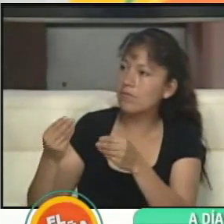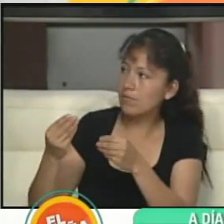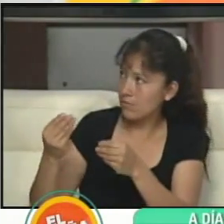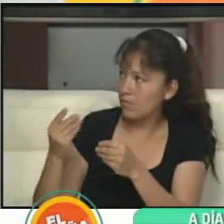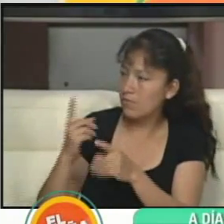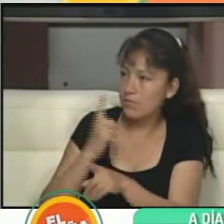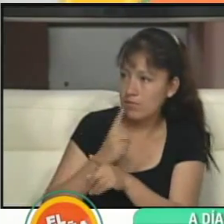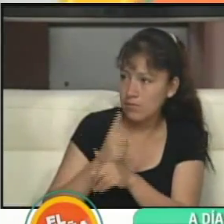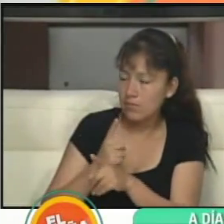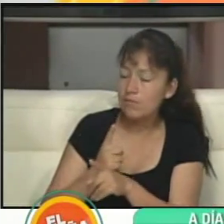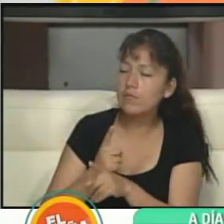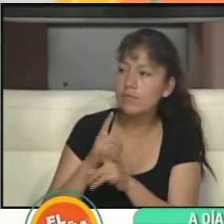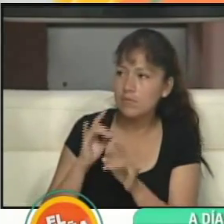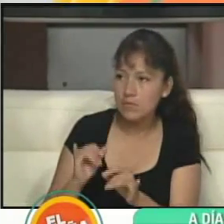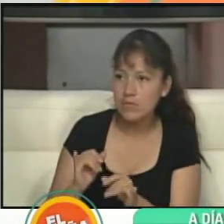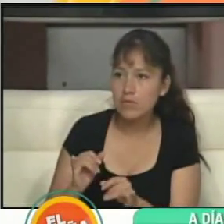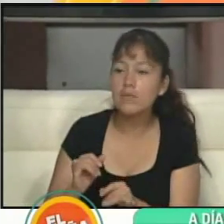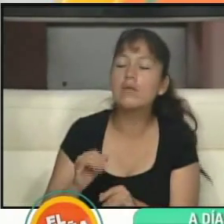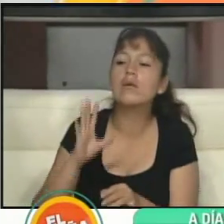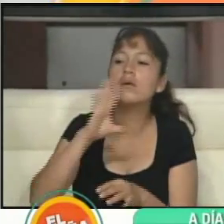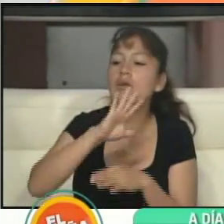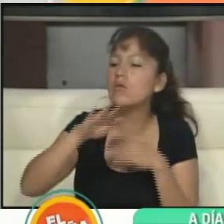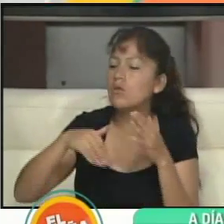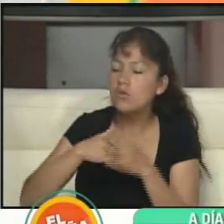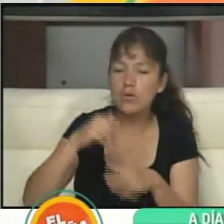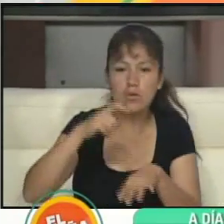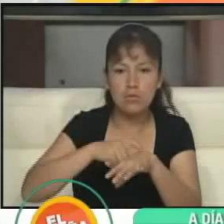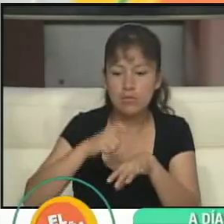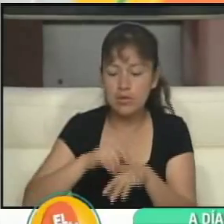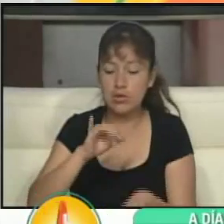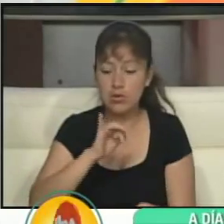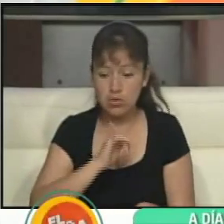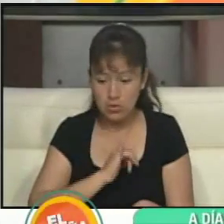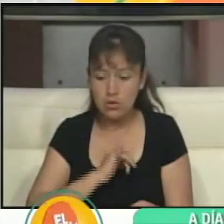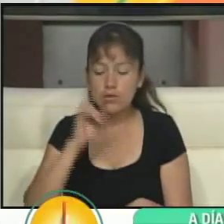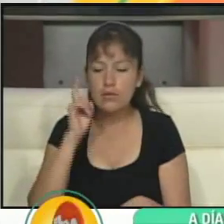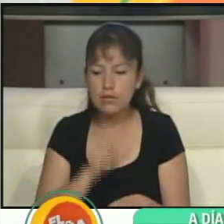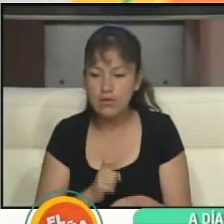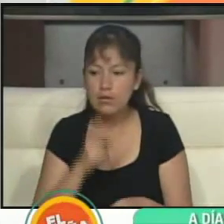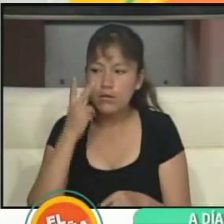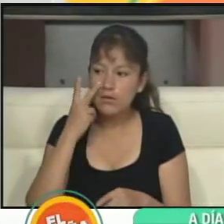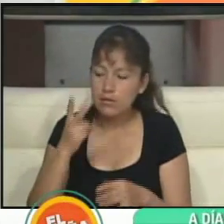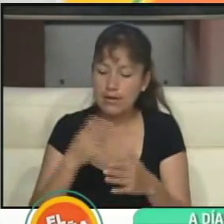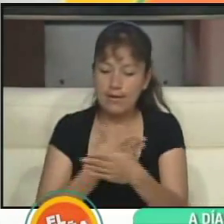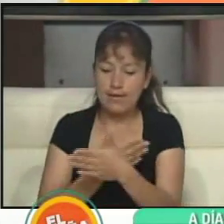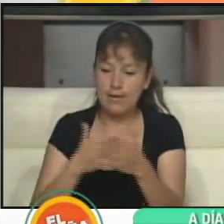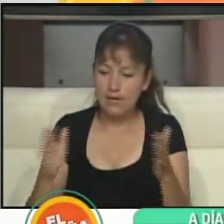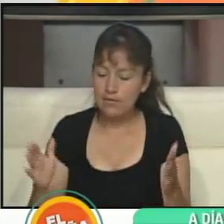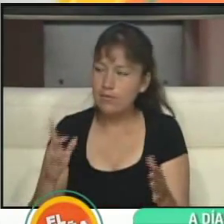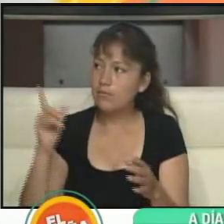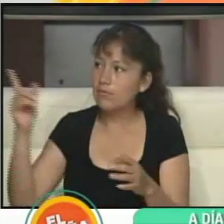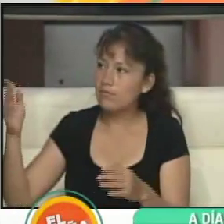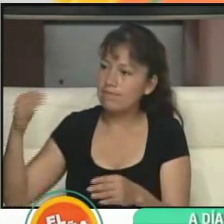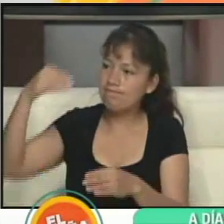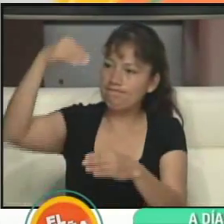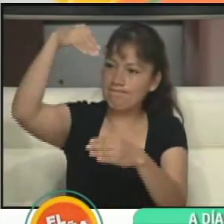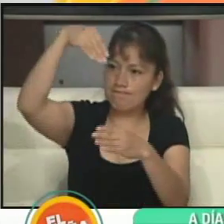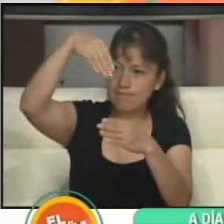¿no? Exacto. Tal cual. Entonces yo en todo momento tengo que estar resguardando lo que es la lámpara para que usted pueda introducir